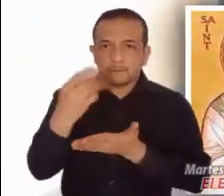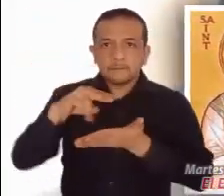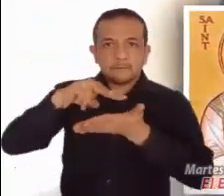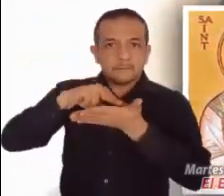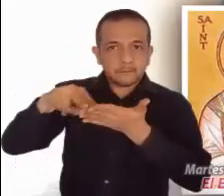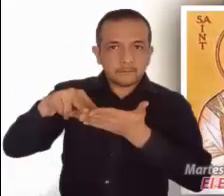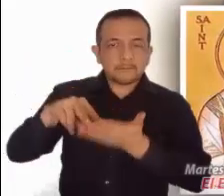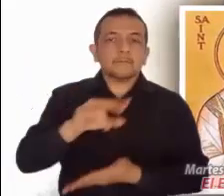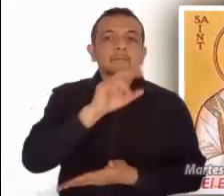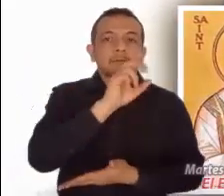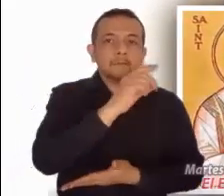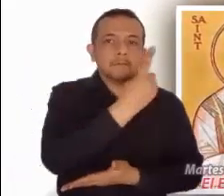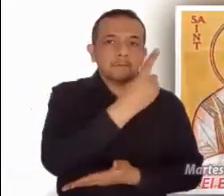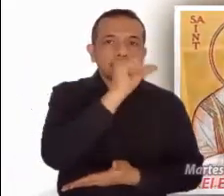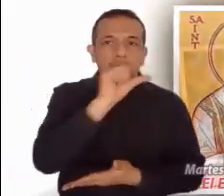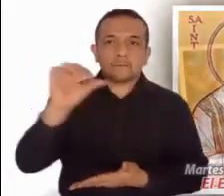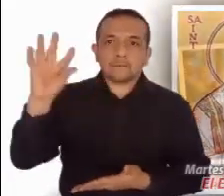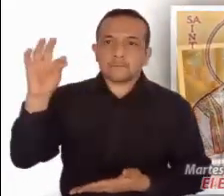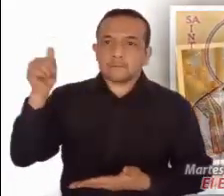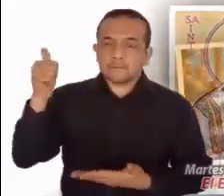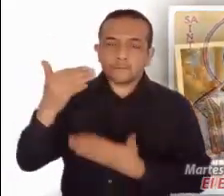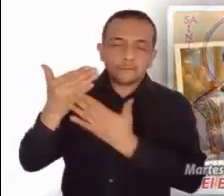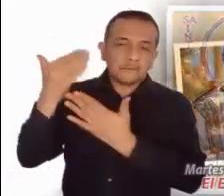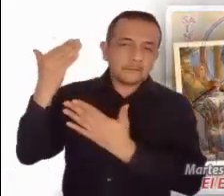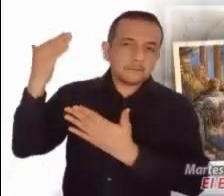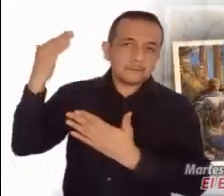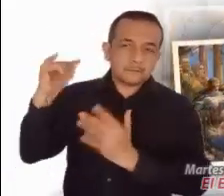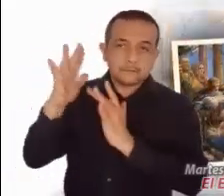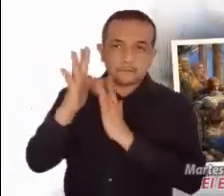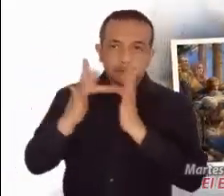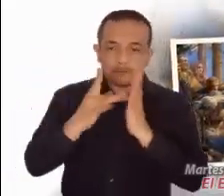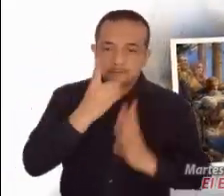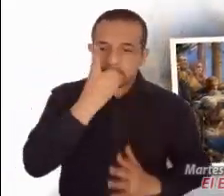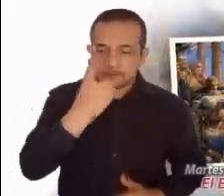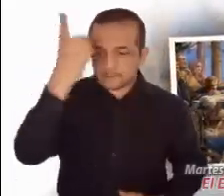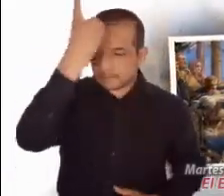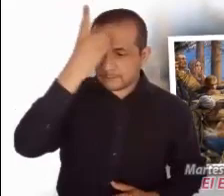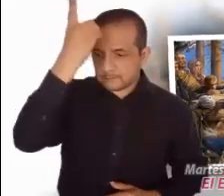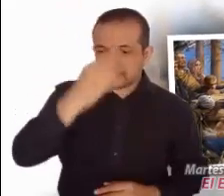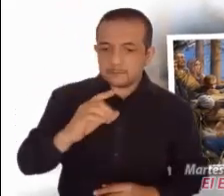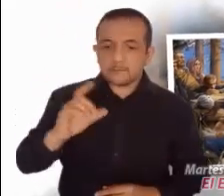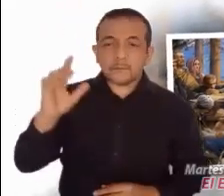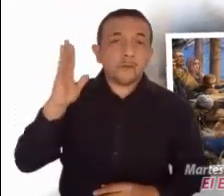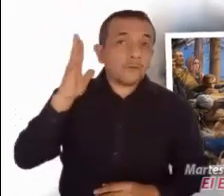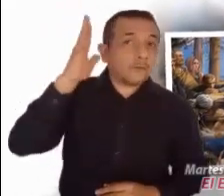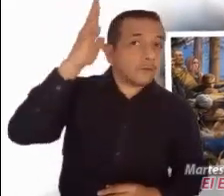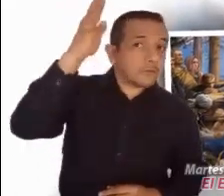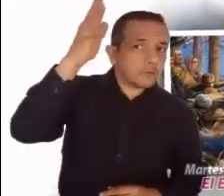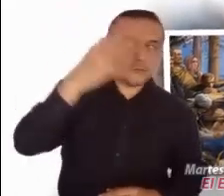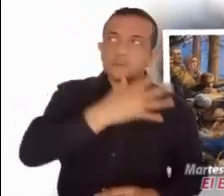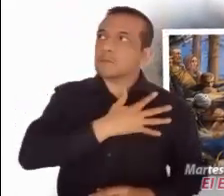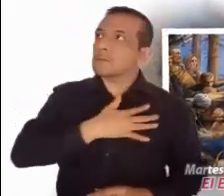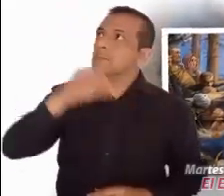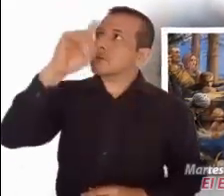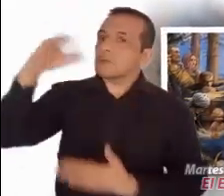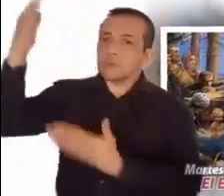versículos del 31 al 46. En aquel tiempo Jesús dijo a sus discípulos, Cuando venga el Hijo del